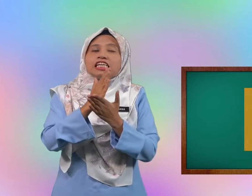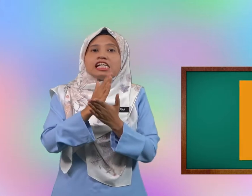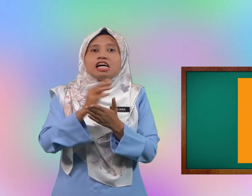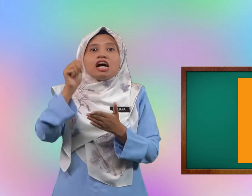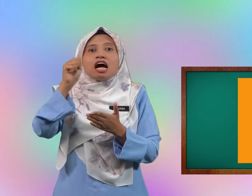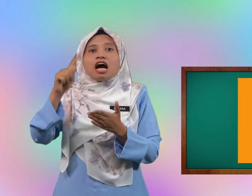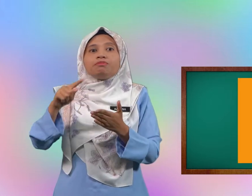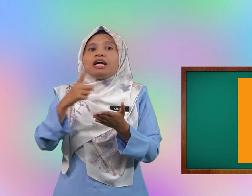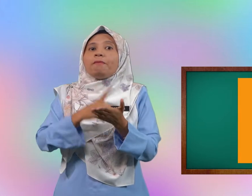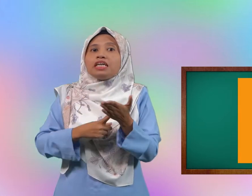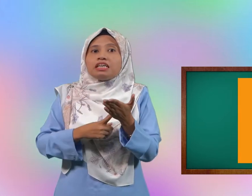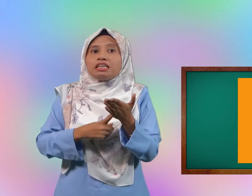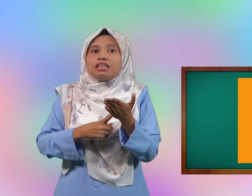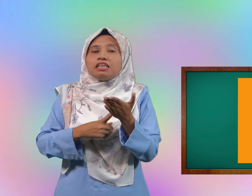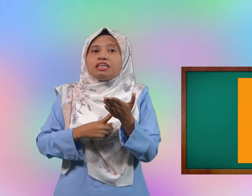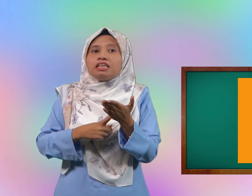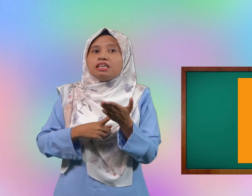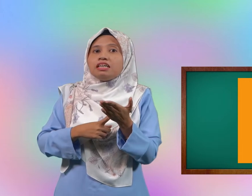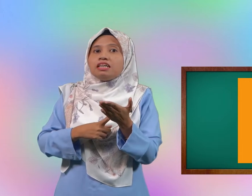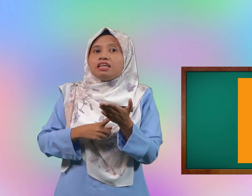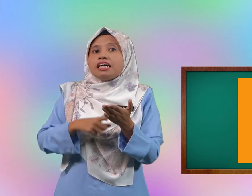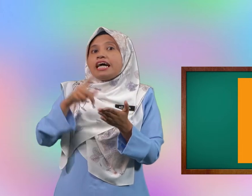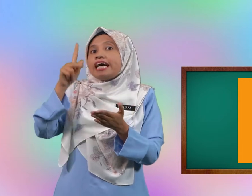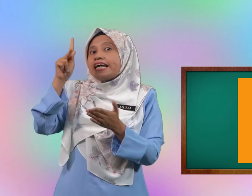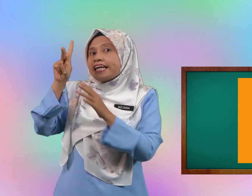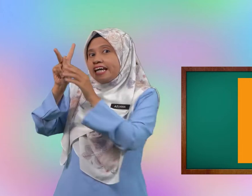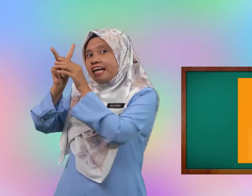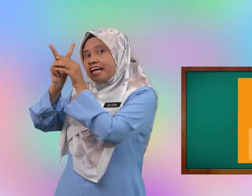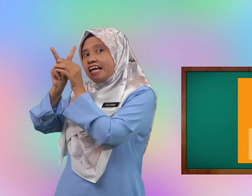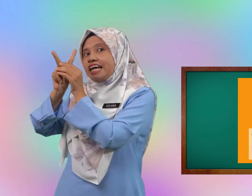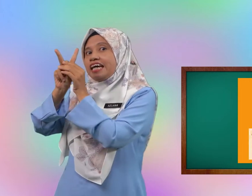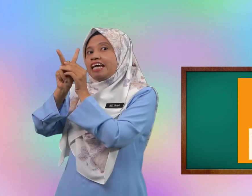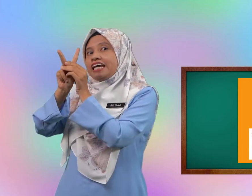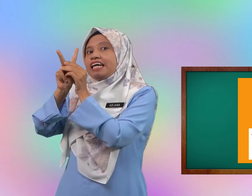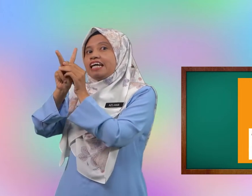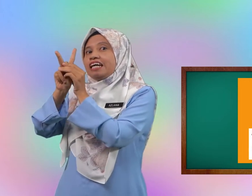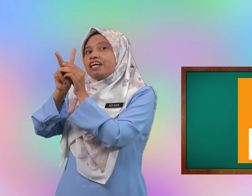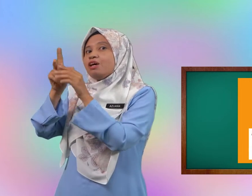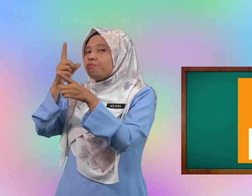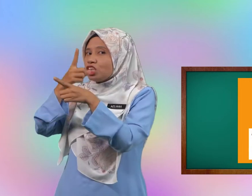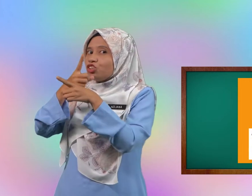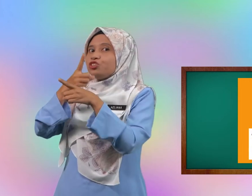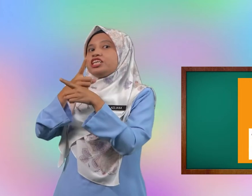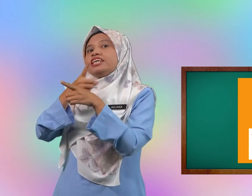abjad apa k betul juga